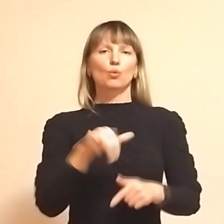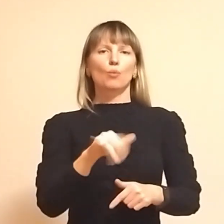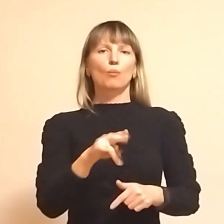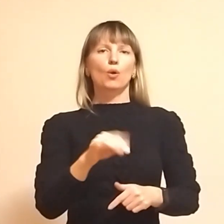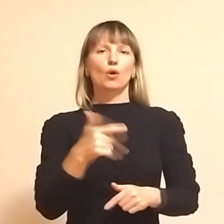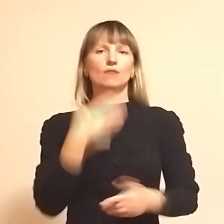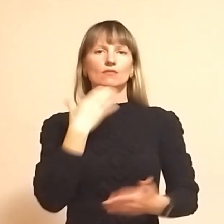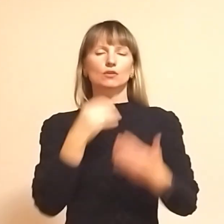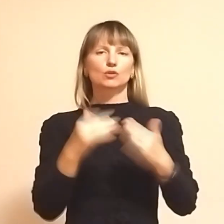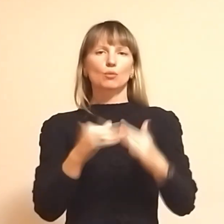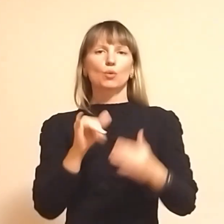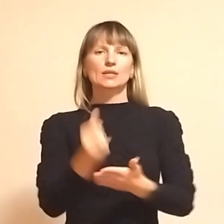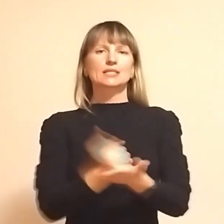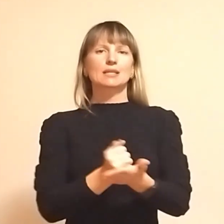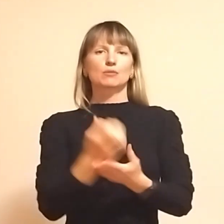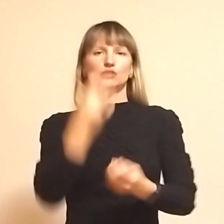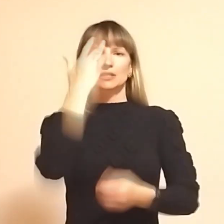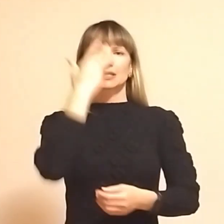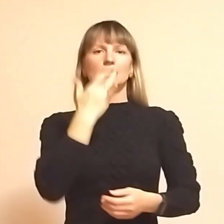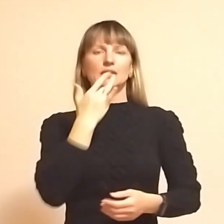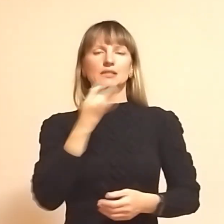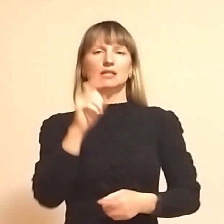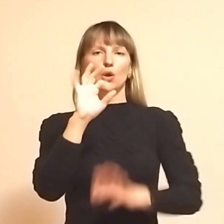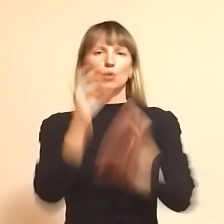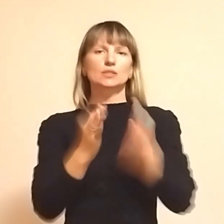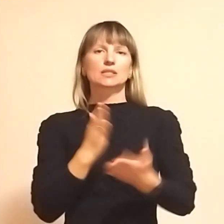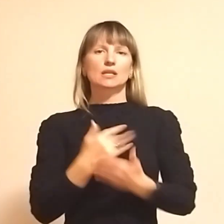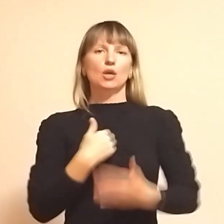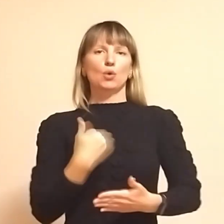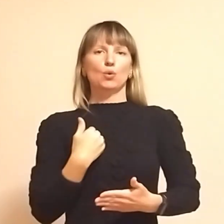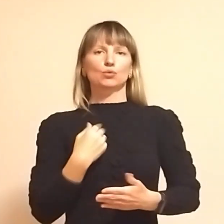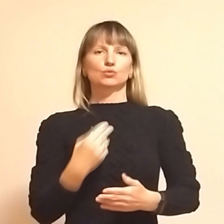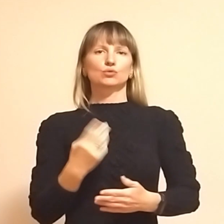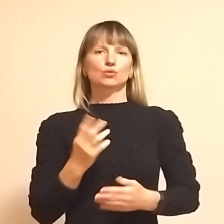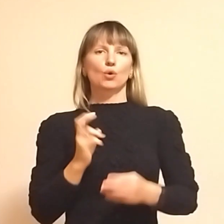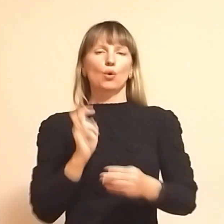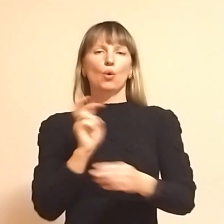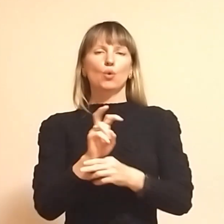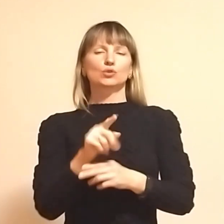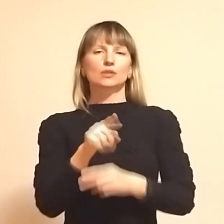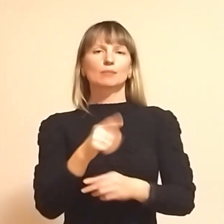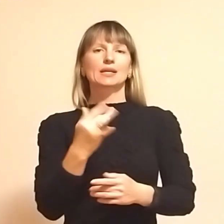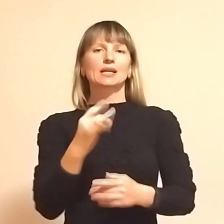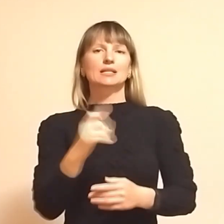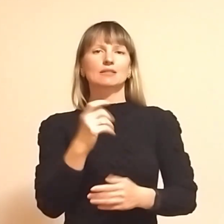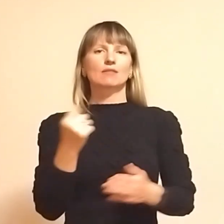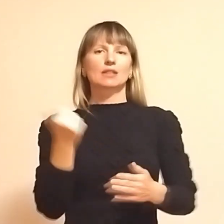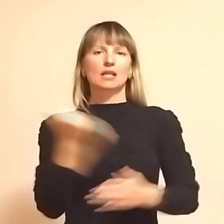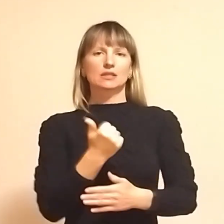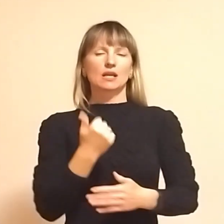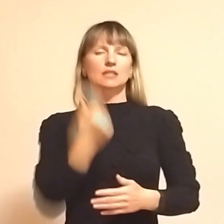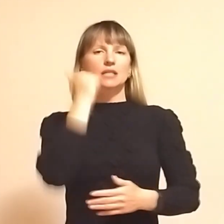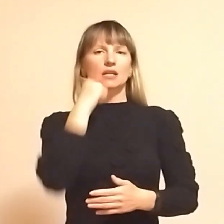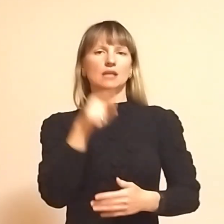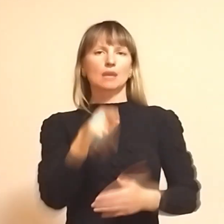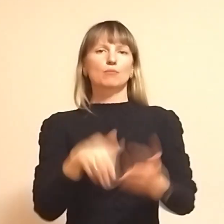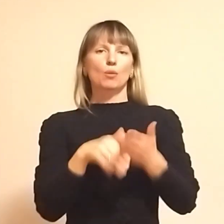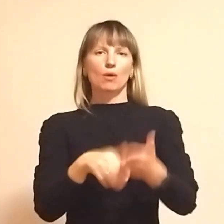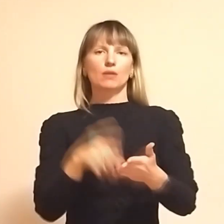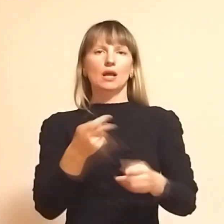власних будинках. У них запаси ще з літа, з осені є. Я ходжу до них кілька разів на тиждень. Вони старенькі, допомагаю їм. Вони картоплі